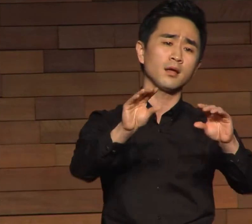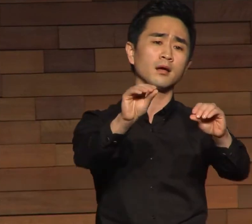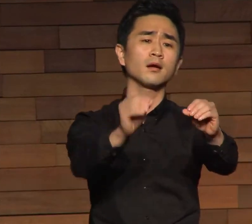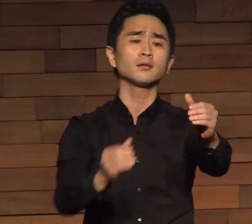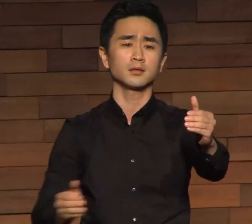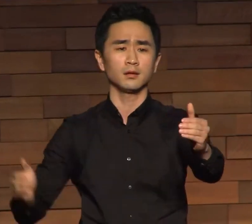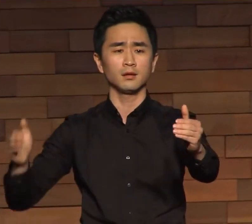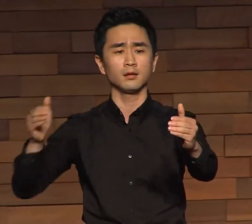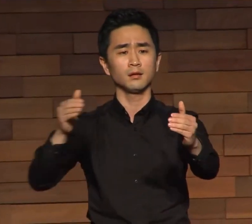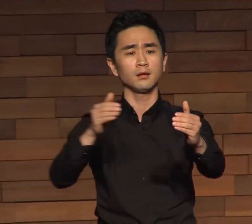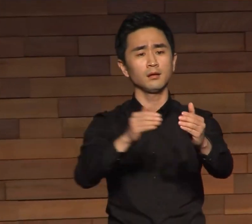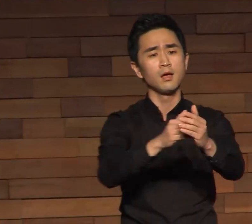때까지